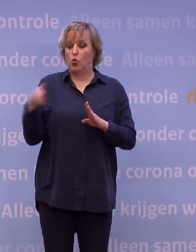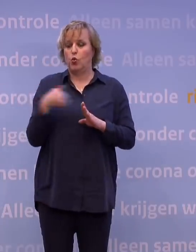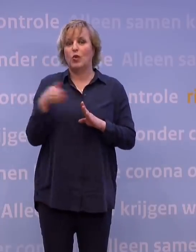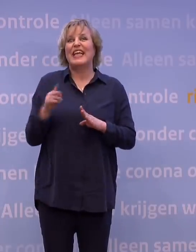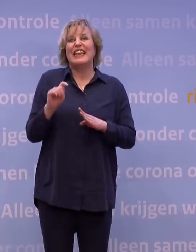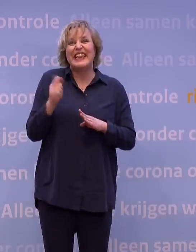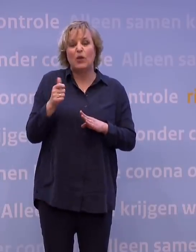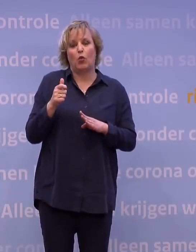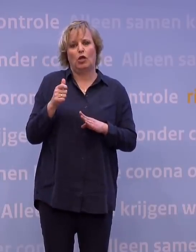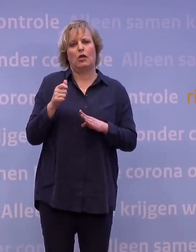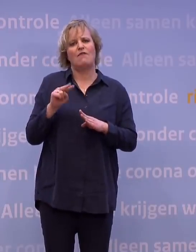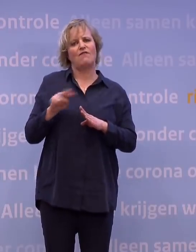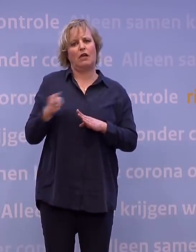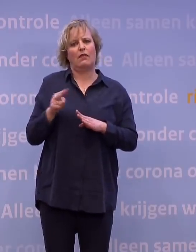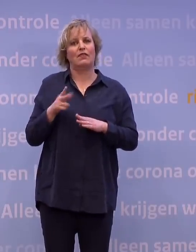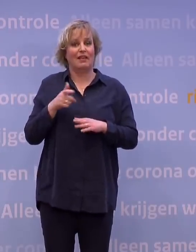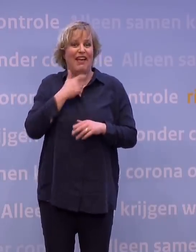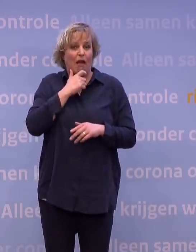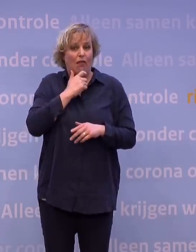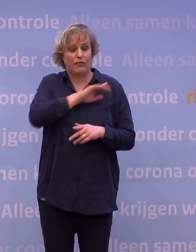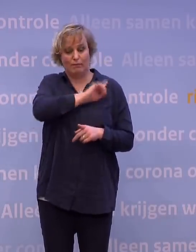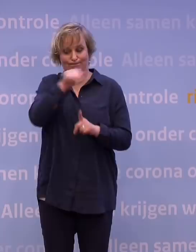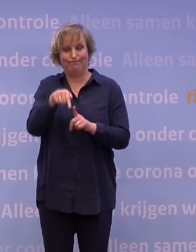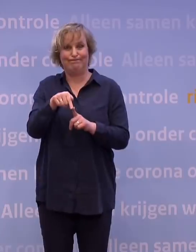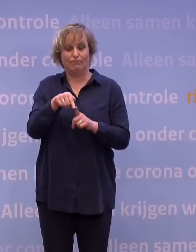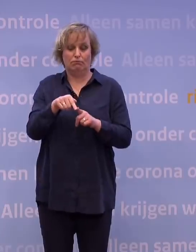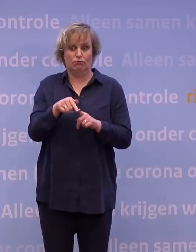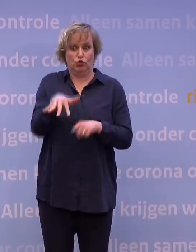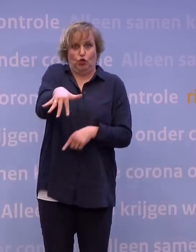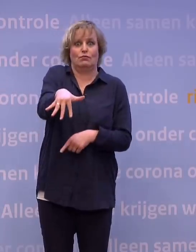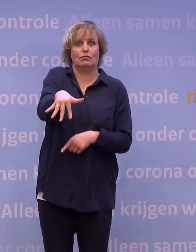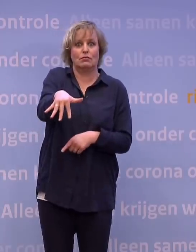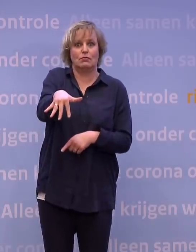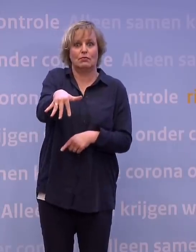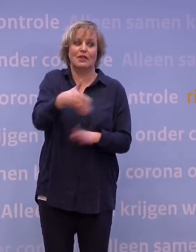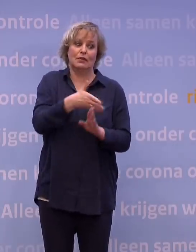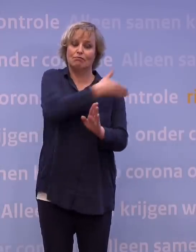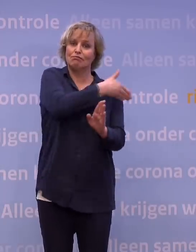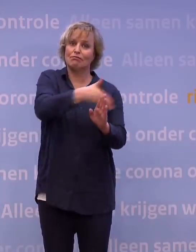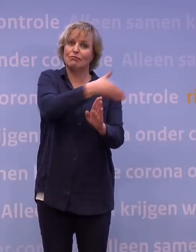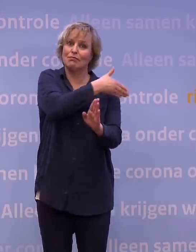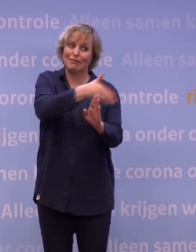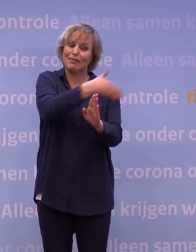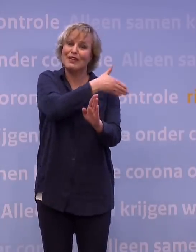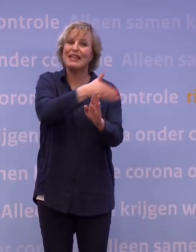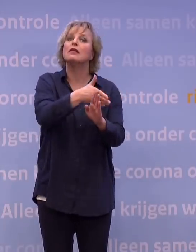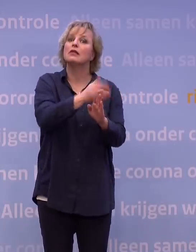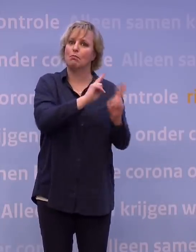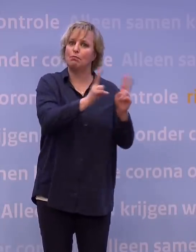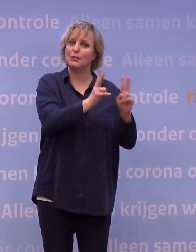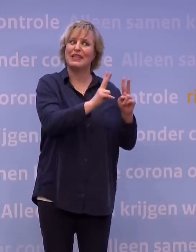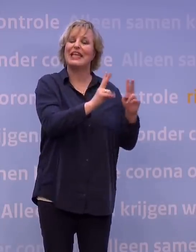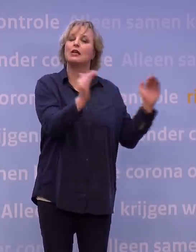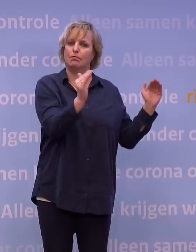virusvariant uit Engeland is opgedoken. En de besmettingen die die klassieke coronavariant veroorzaakt, die nemen af.